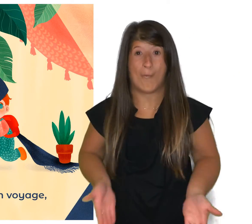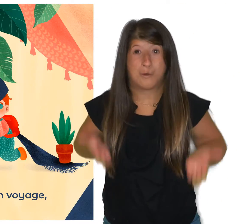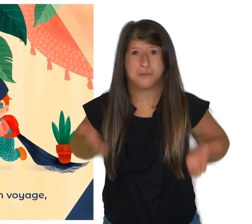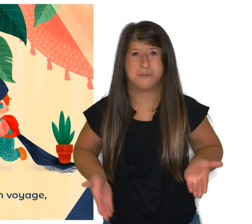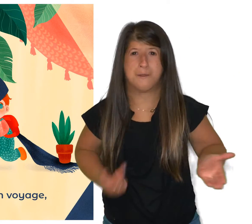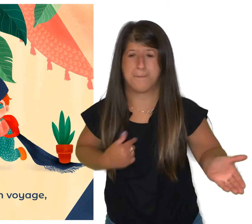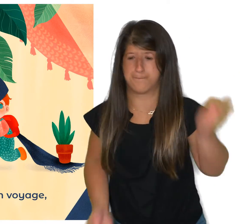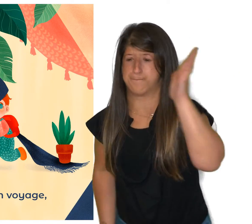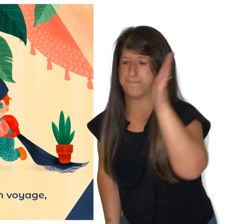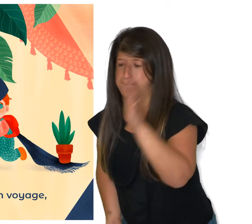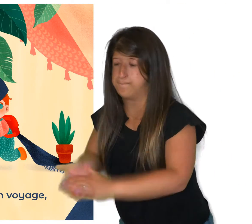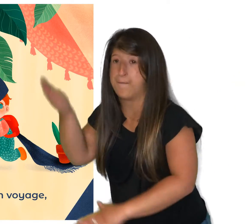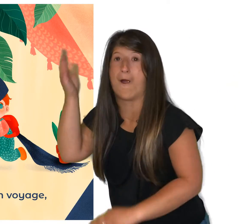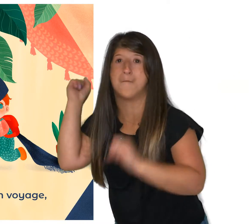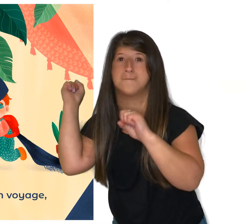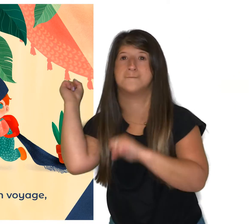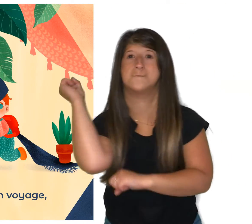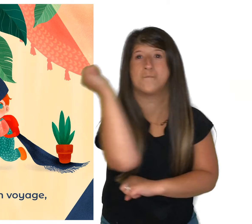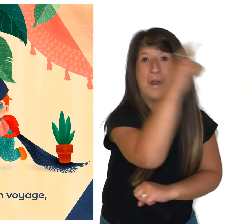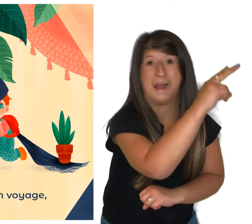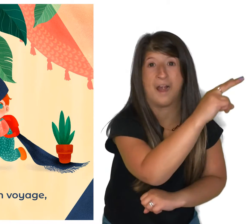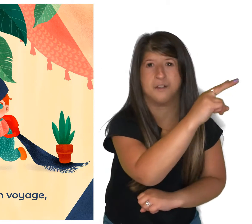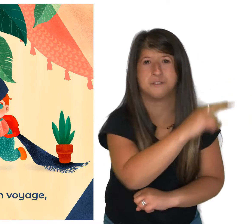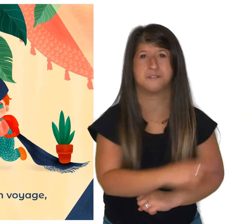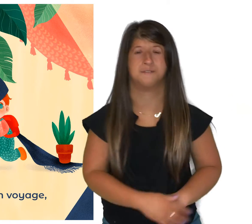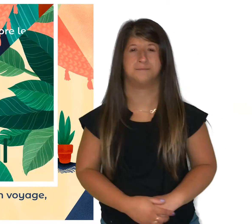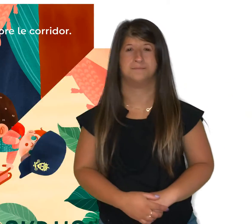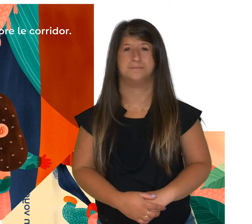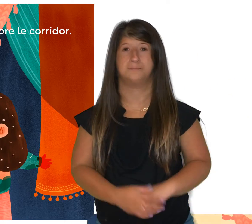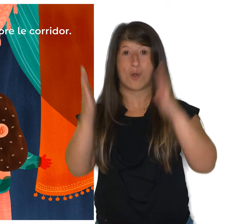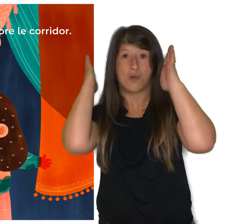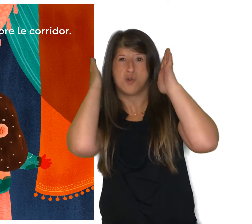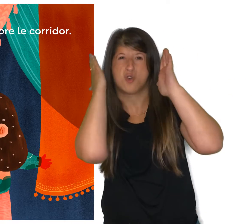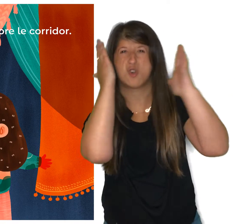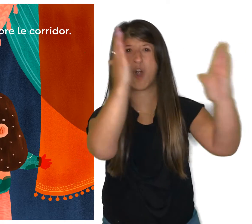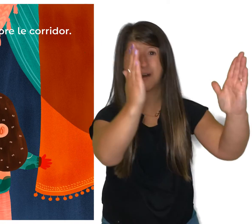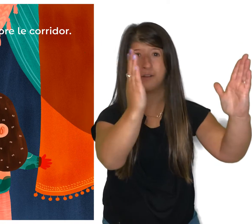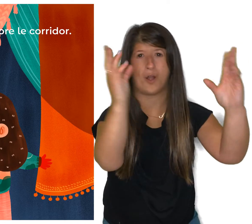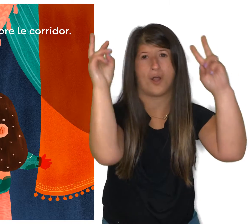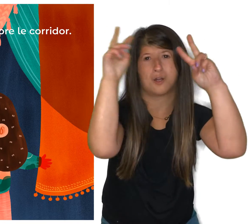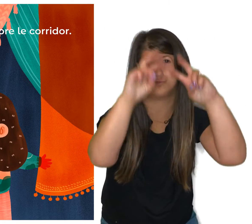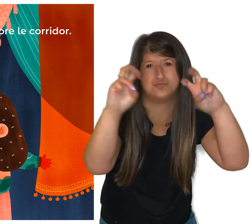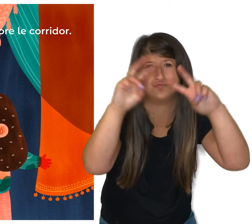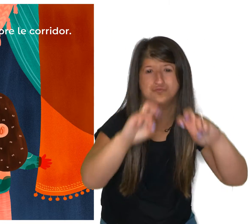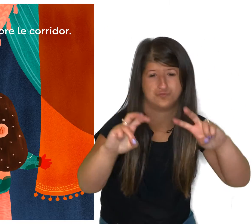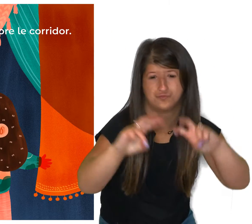Aujourd'hui, je pars en voyage. J'explore le corridor.